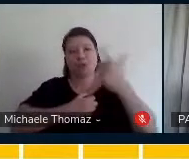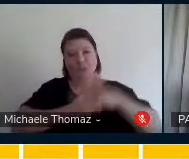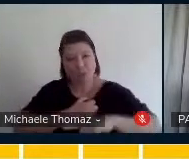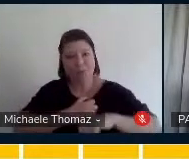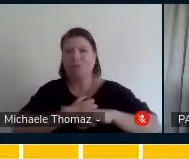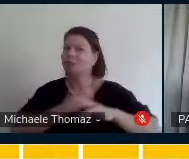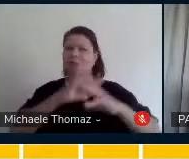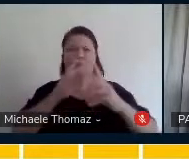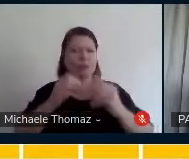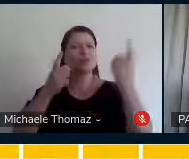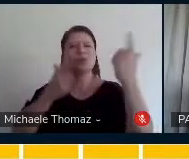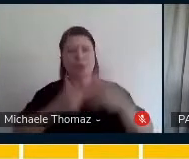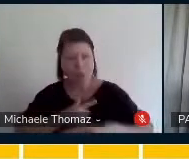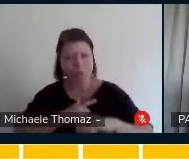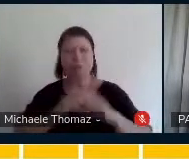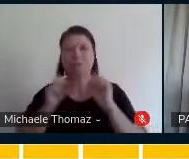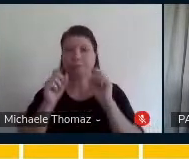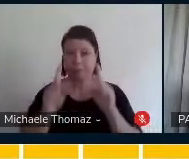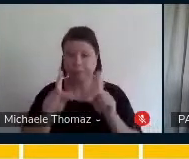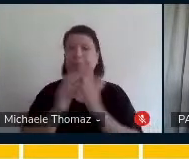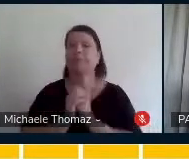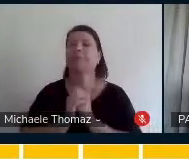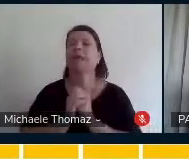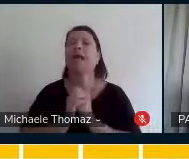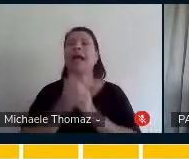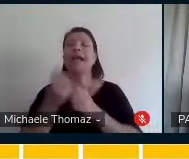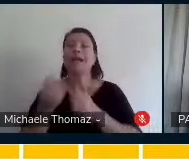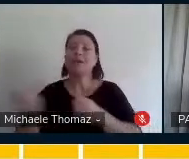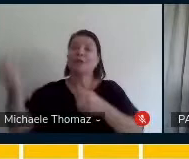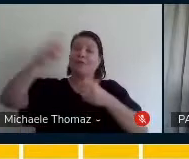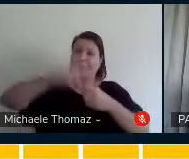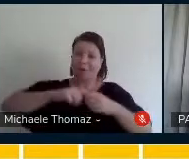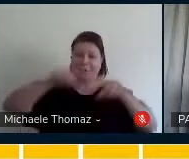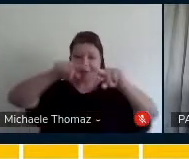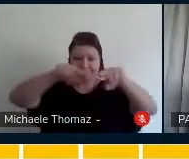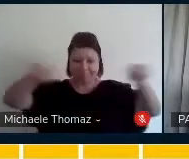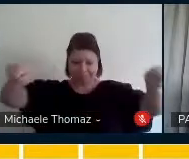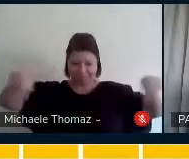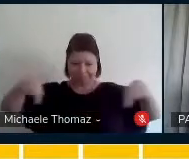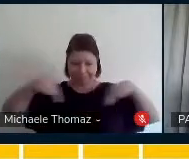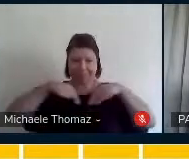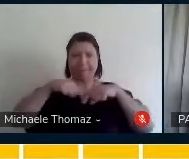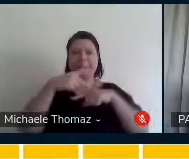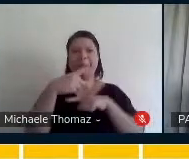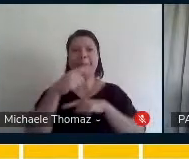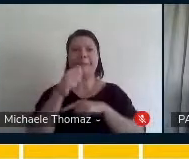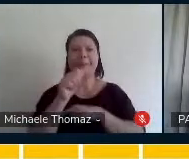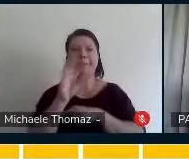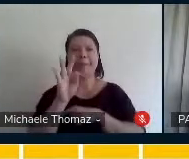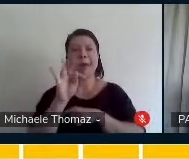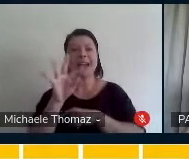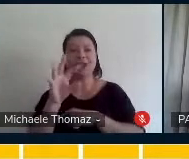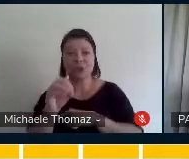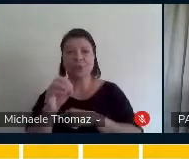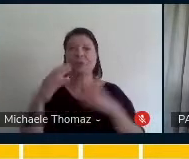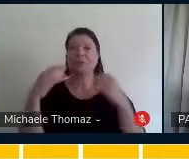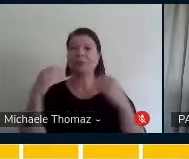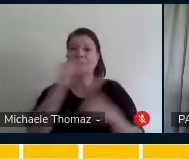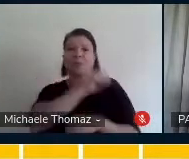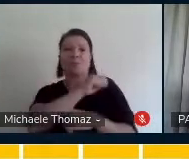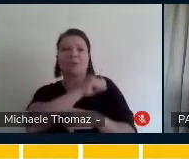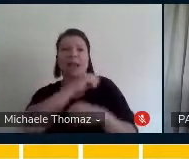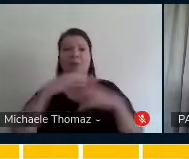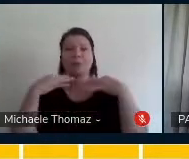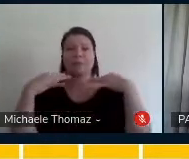E aí, gente volta para o pátio com todos os estudantes. E aí, o que acontece de legal